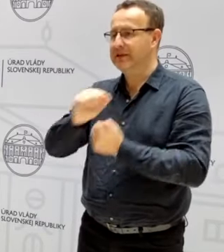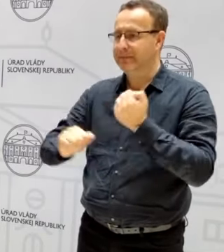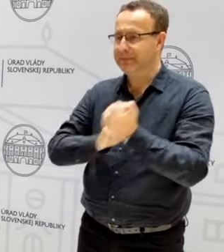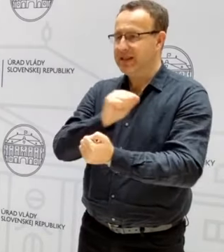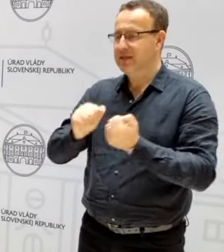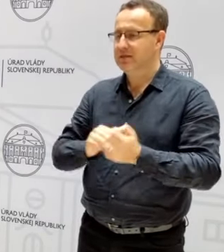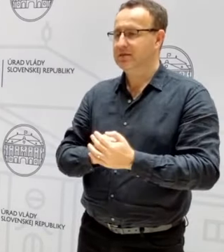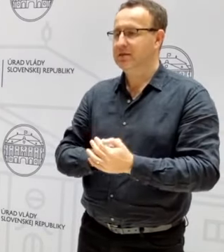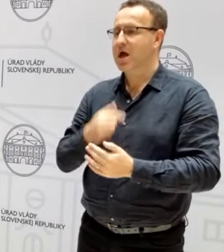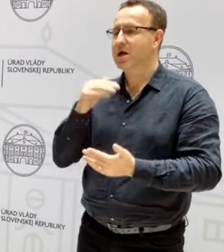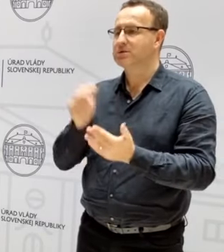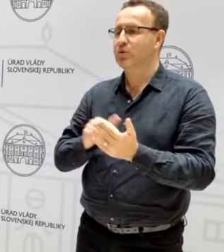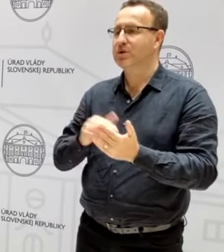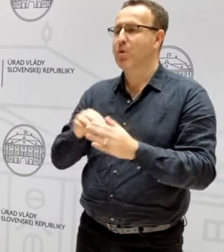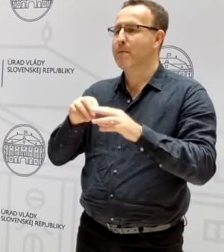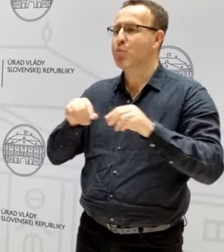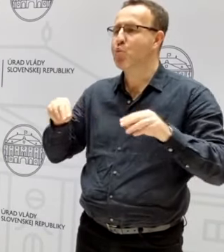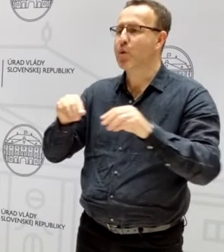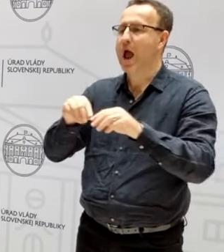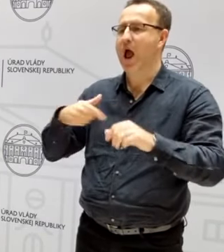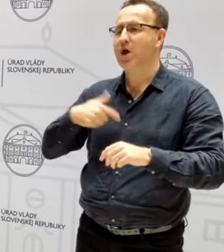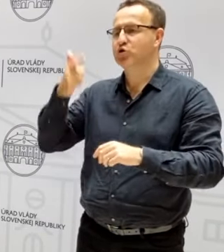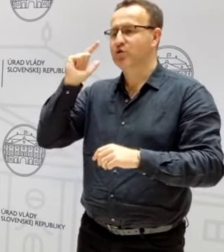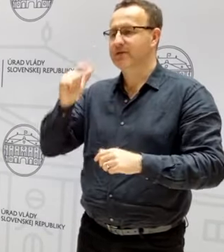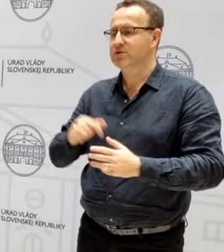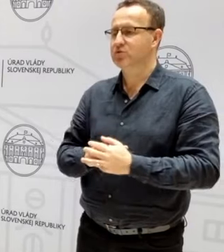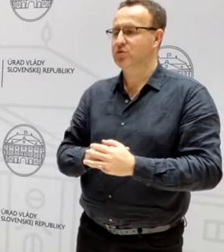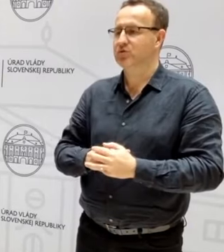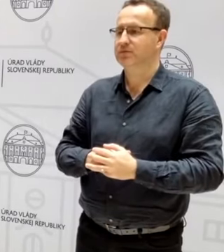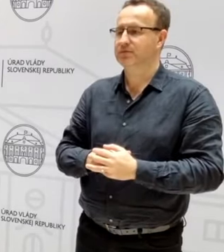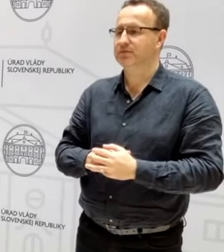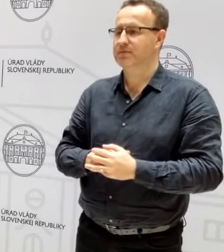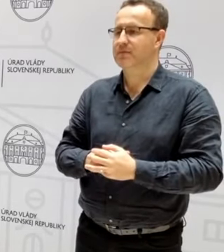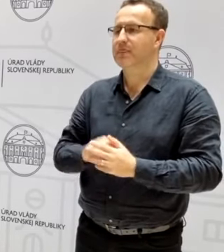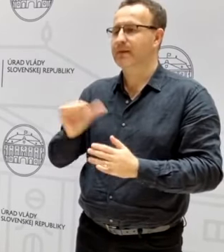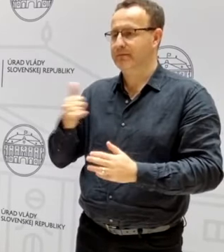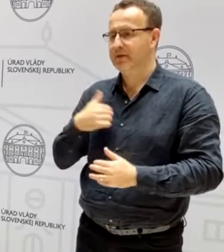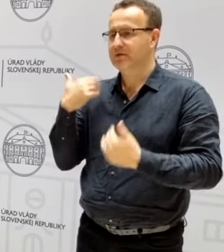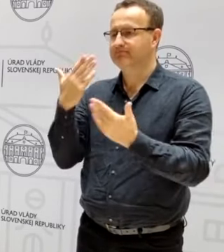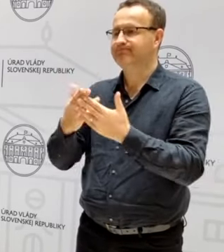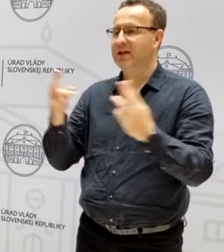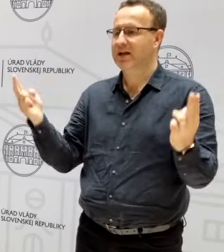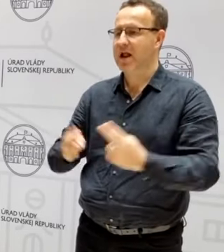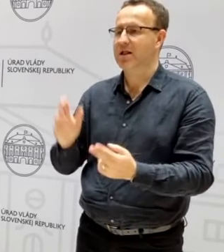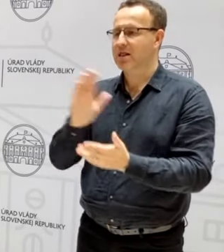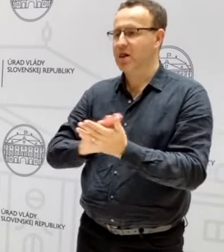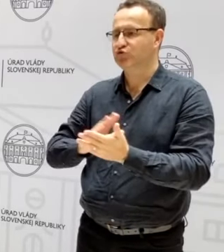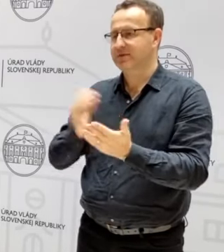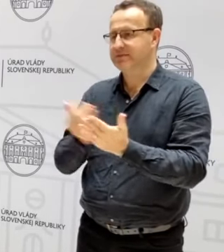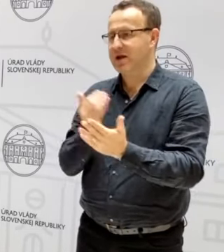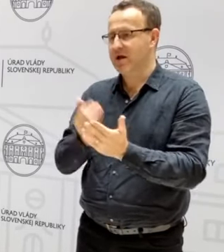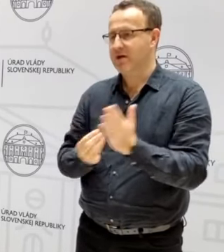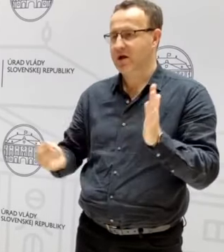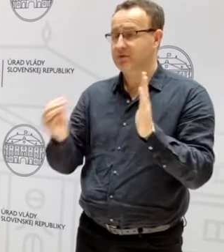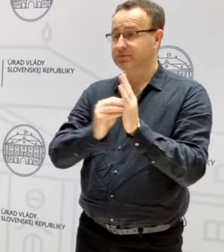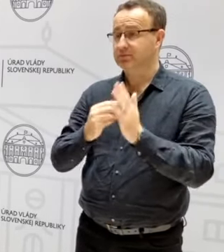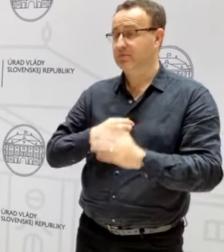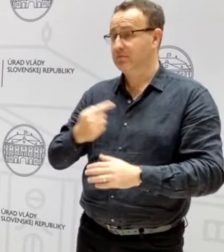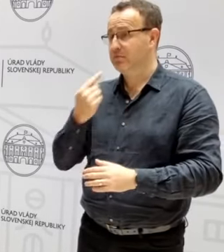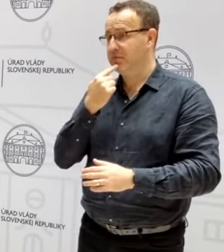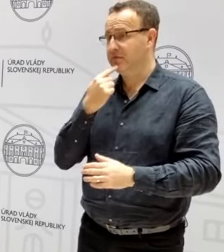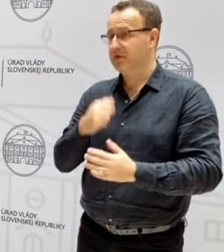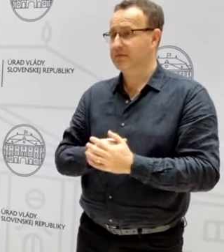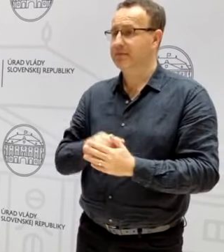a spotreby múky celkovo na Slovensku. My k tomu vydáme krátku tlačovú správu, kde povieme, že